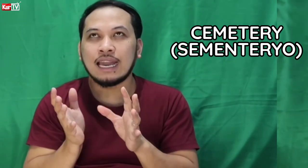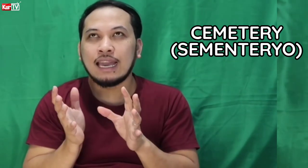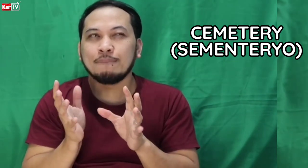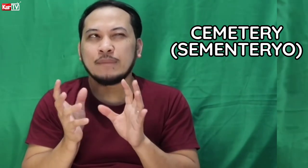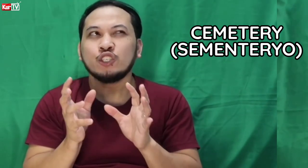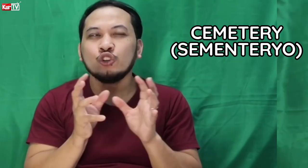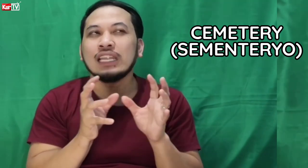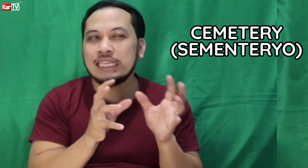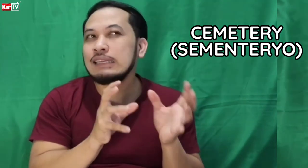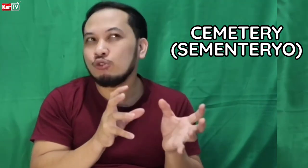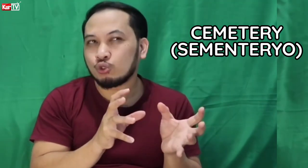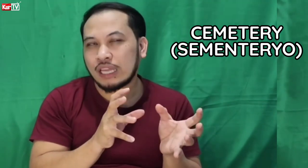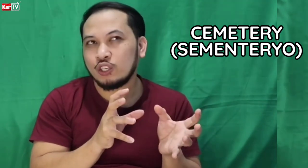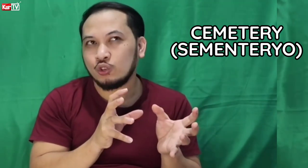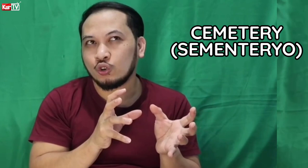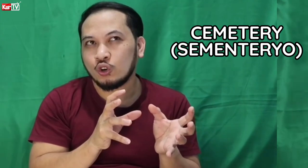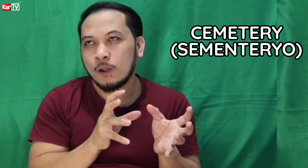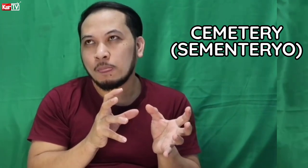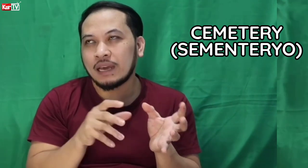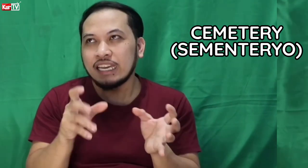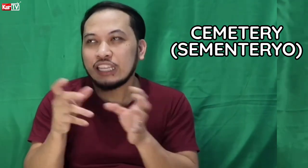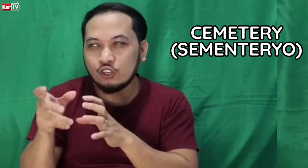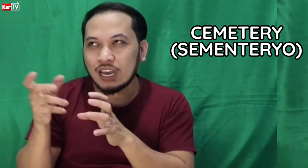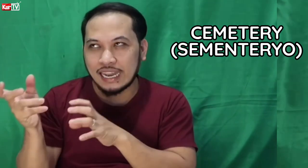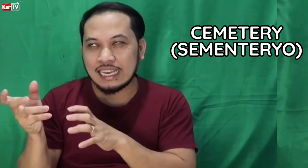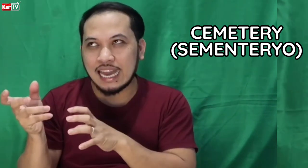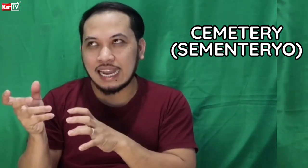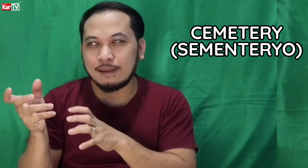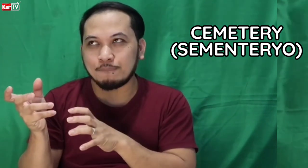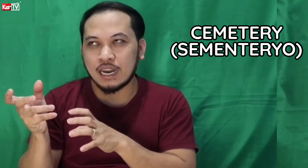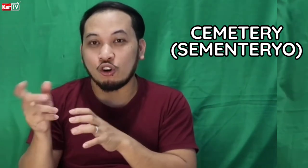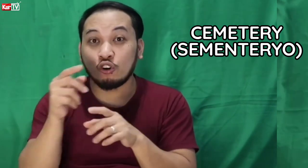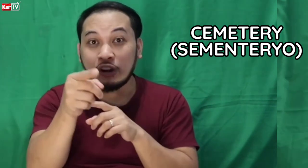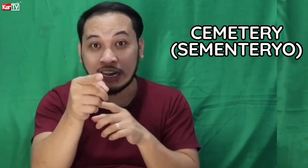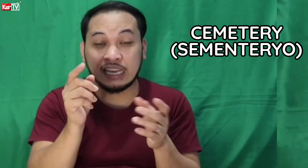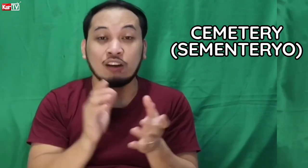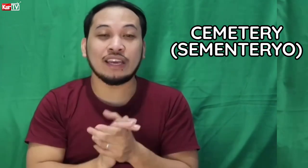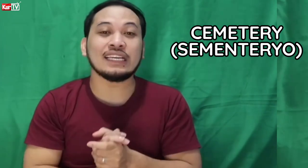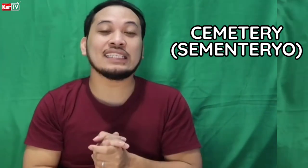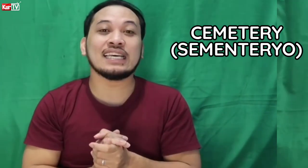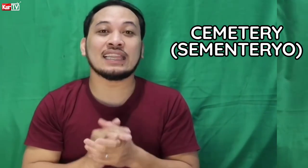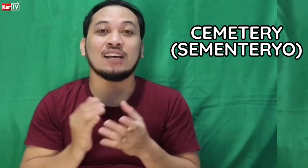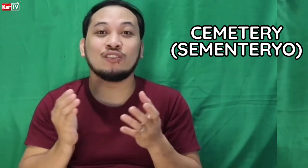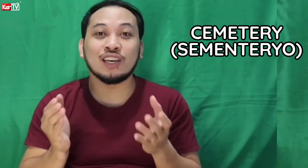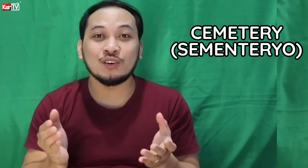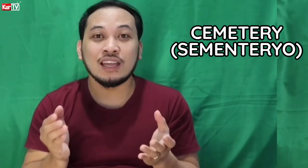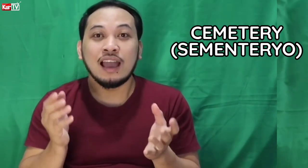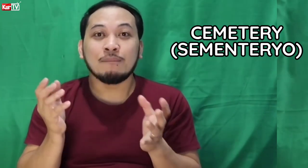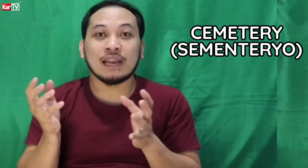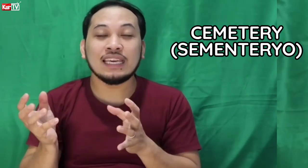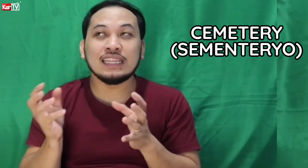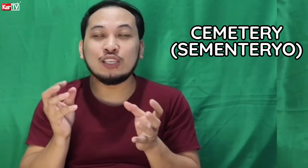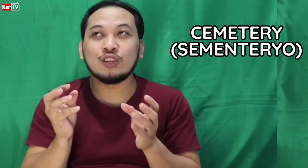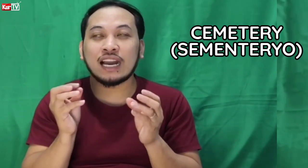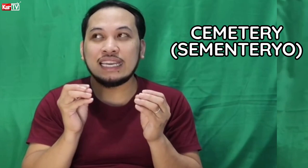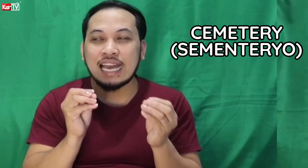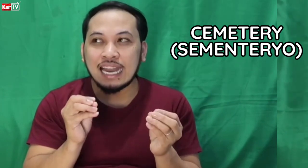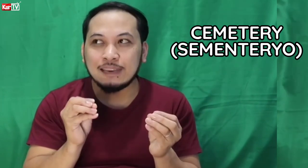medyo nalilimutan niyo. Parang hindi niyo nakailangan pang. O kung ikaw ay nagja-jot down ngayon. Para hindi niyo nakailangan